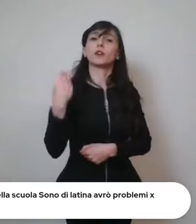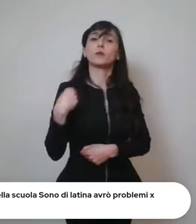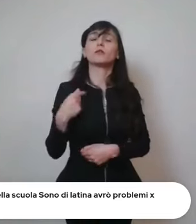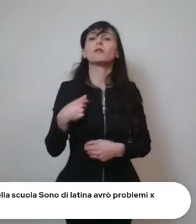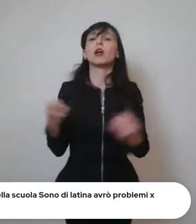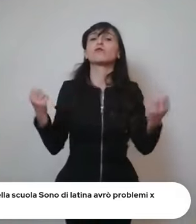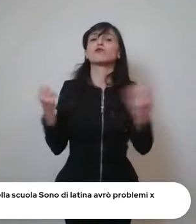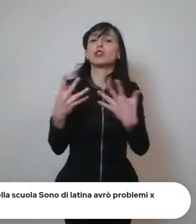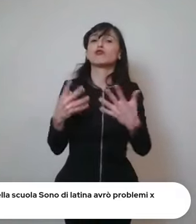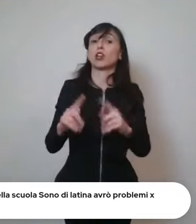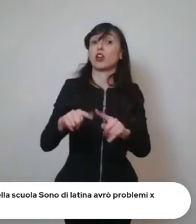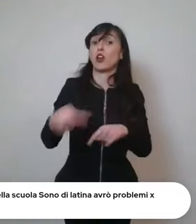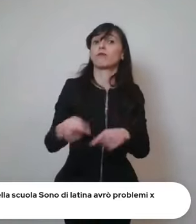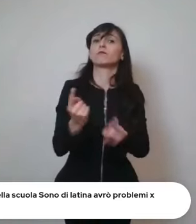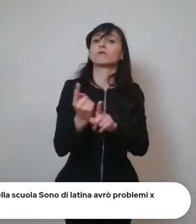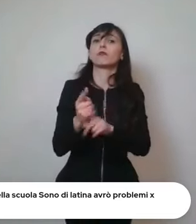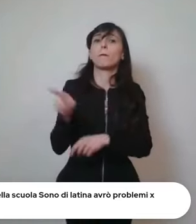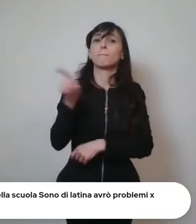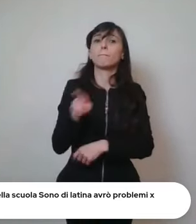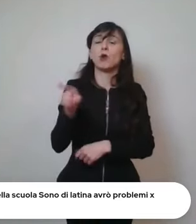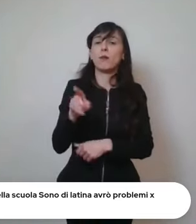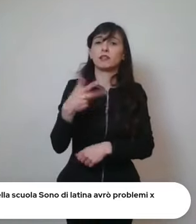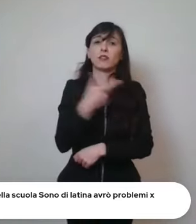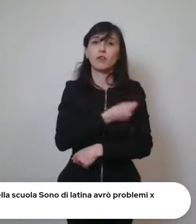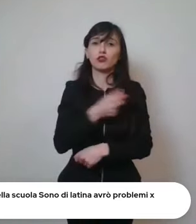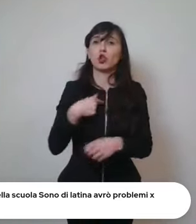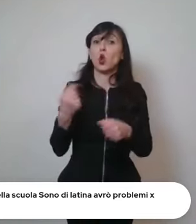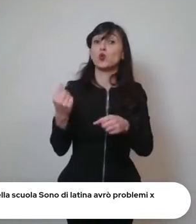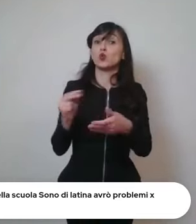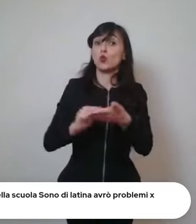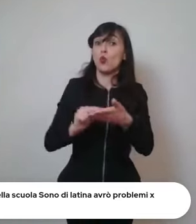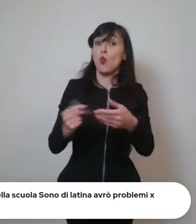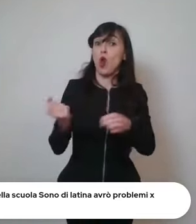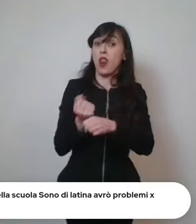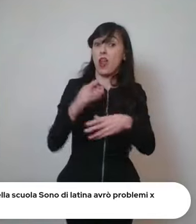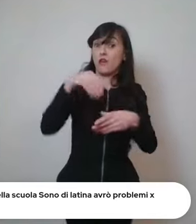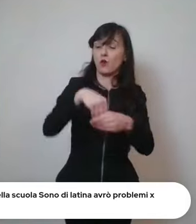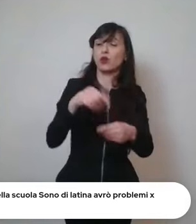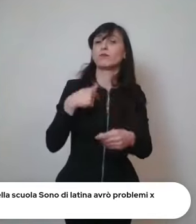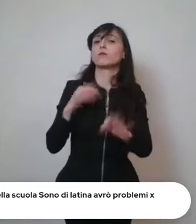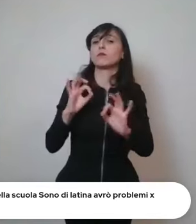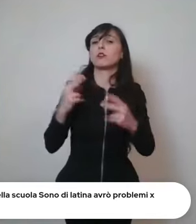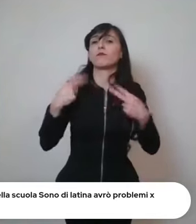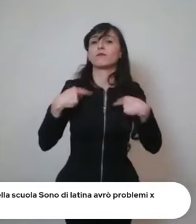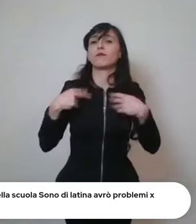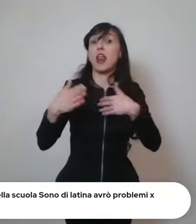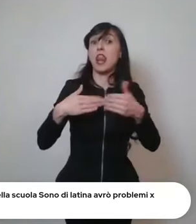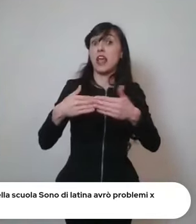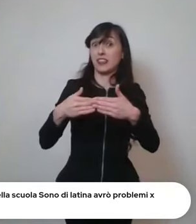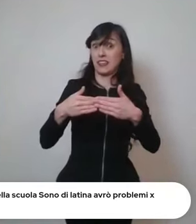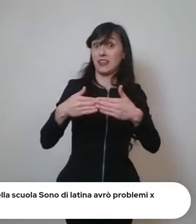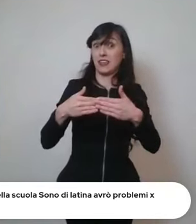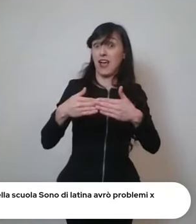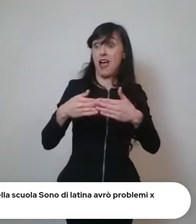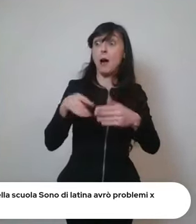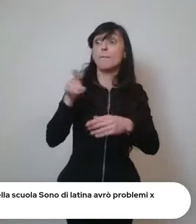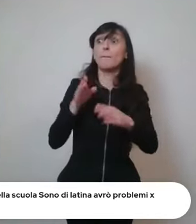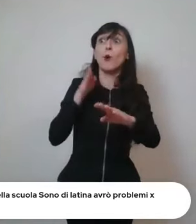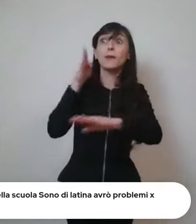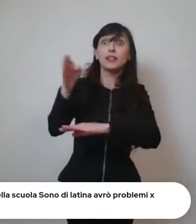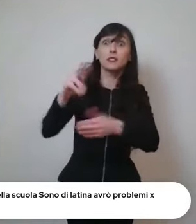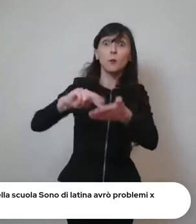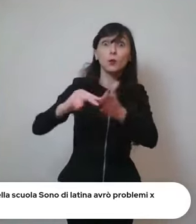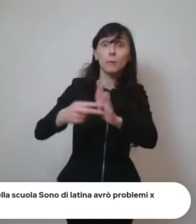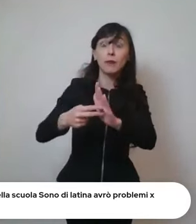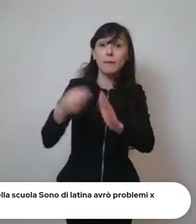vaccino, un lavoro nella scuola, sono di Latina, avrò problemi per arrivarci essendo in zona rossa. No, questa rientra ehm